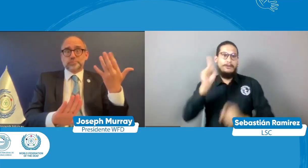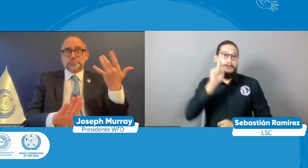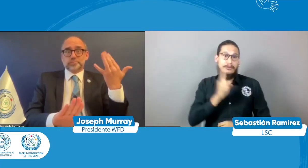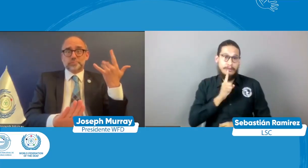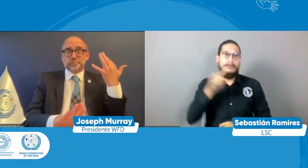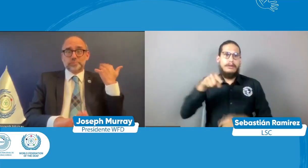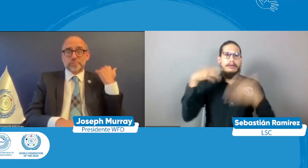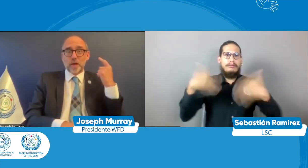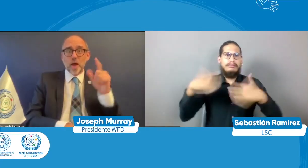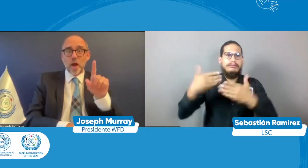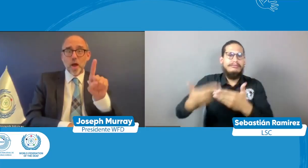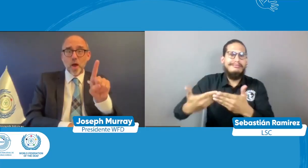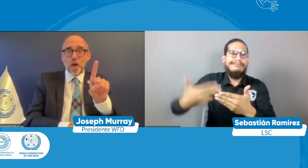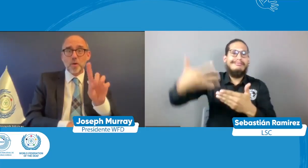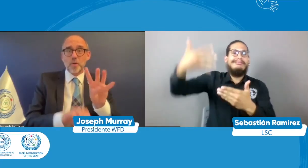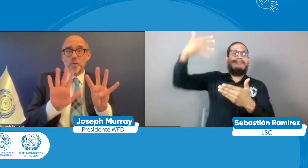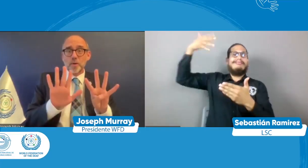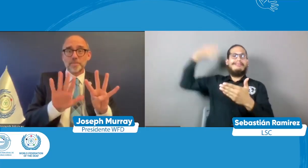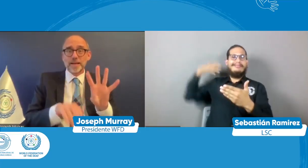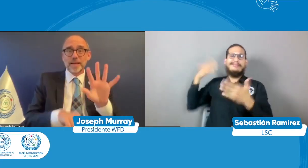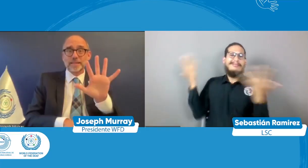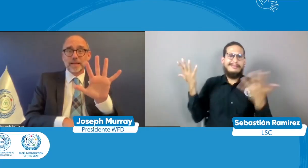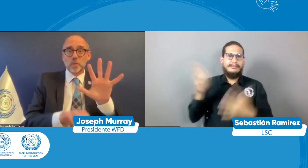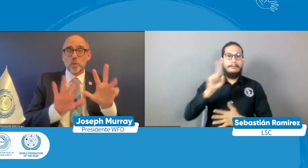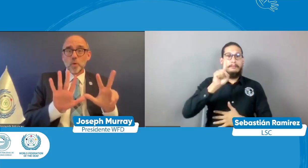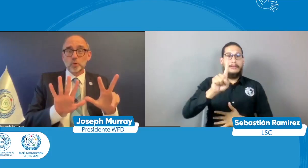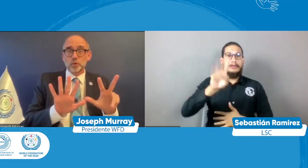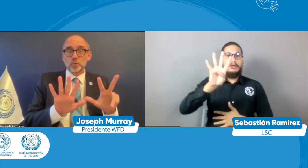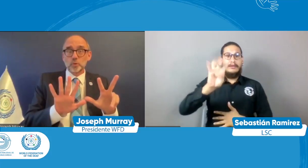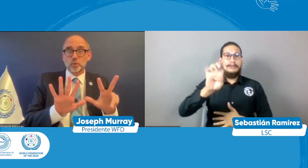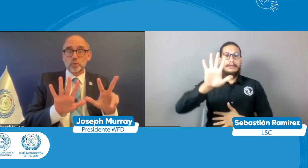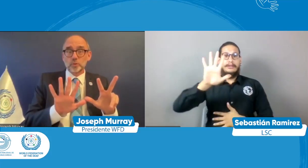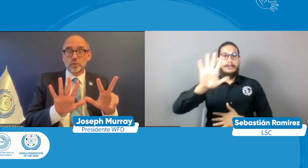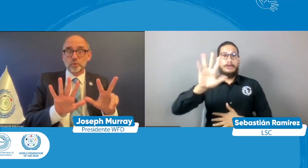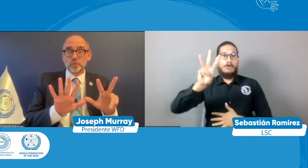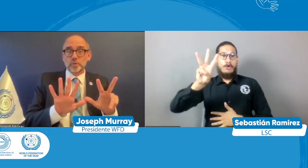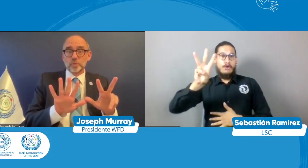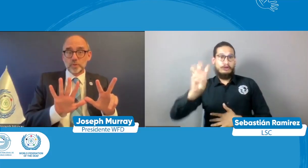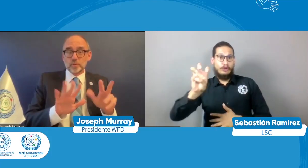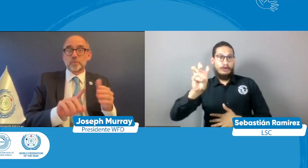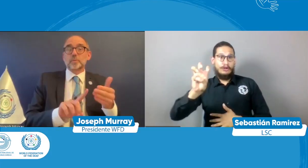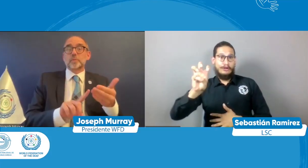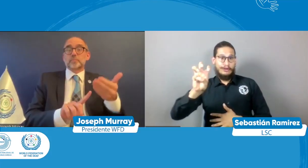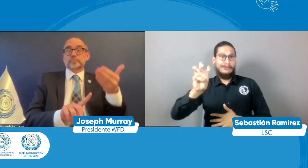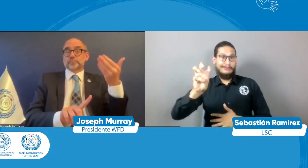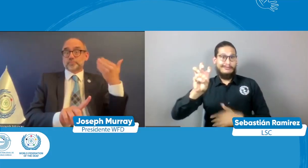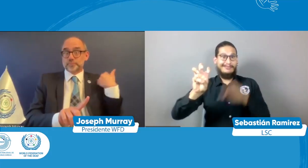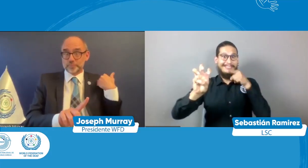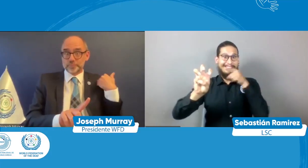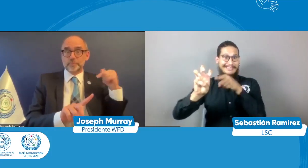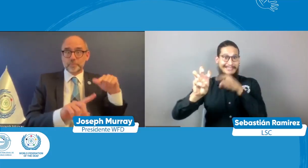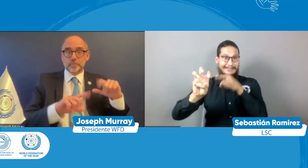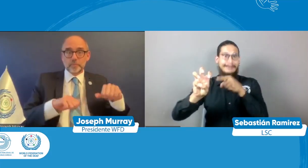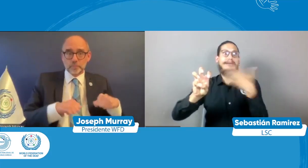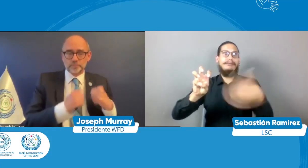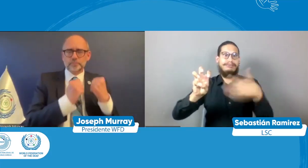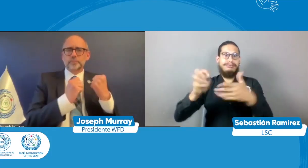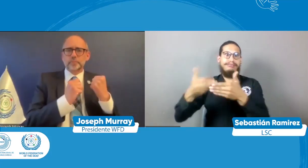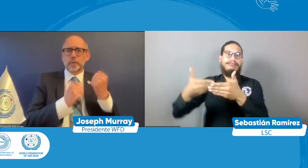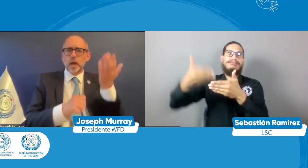la semana internacional la celebración de la semana internacional de las personas sordas no es algo nuevo es algo que viene desde 1958